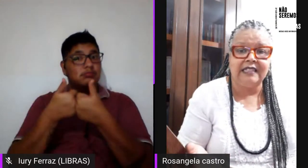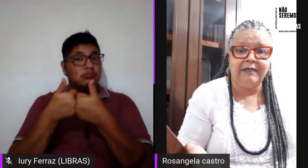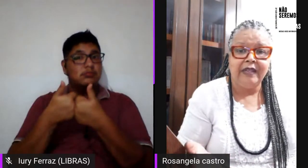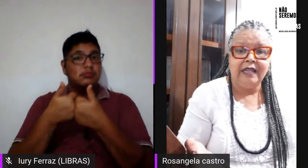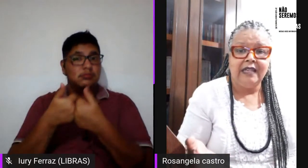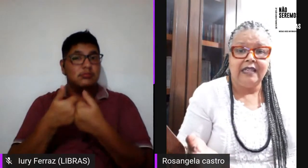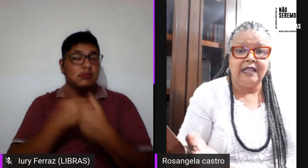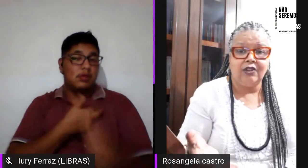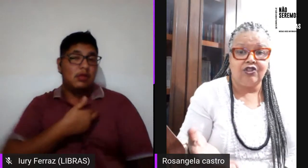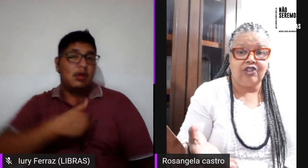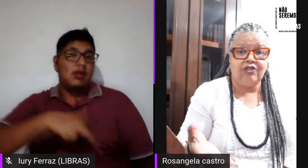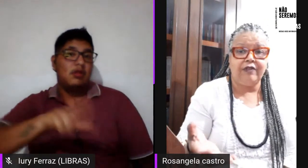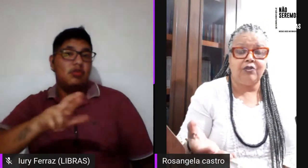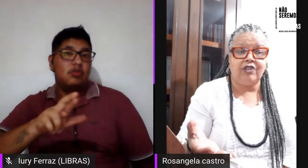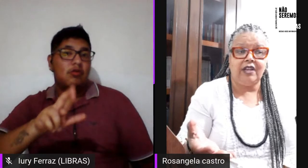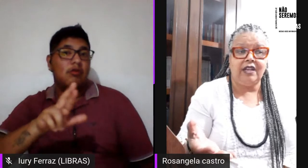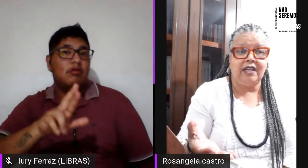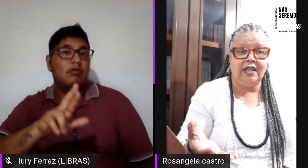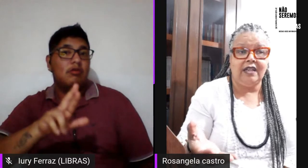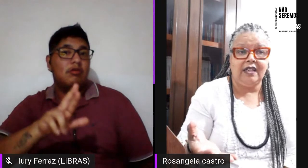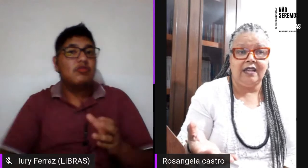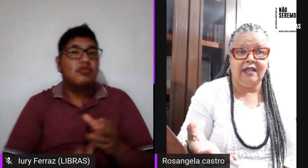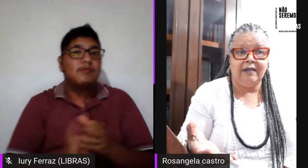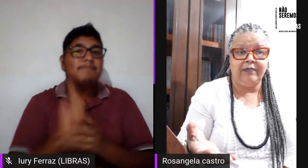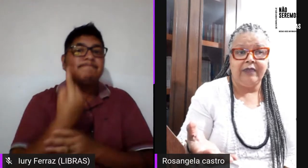africana, né, nós já tivemos